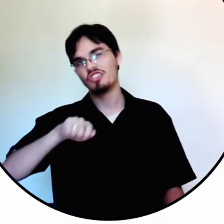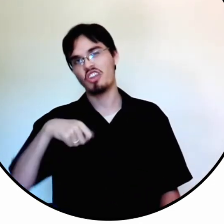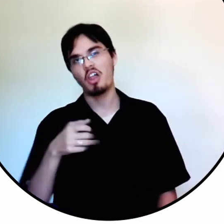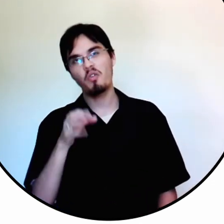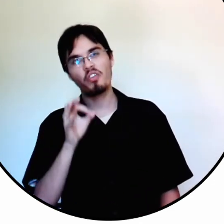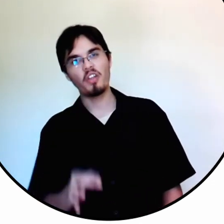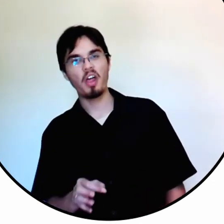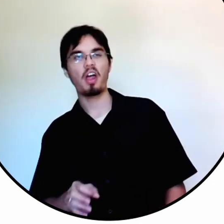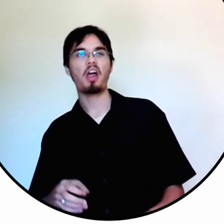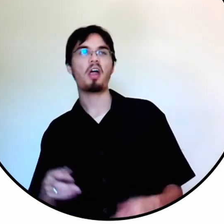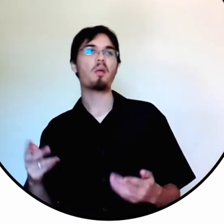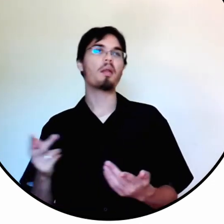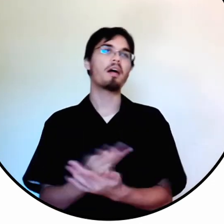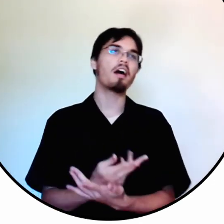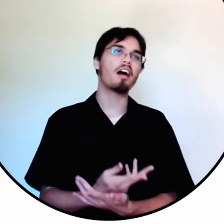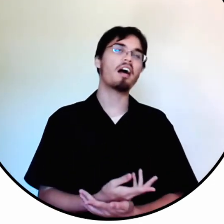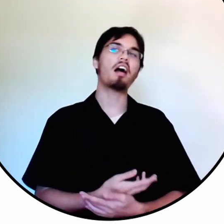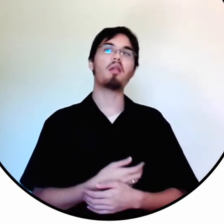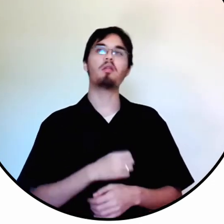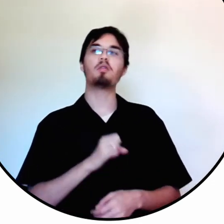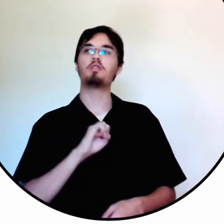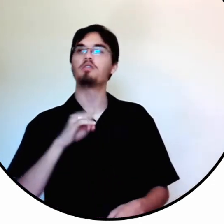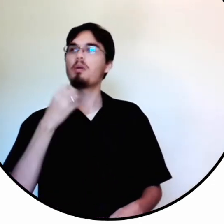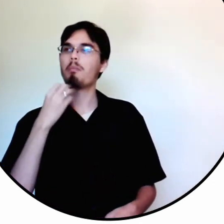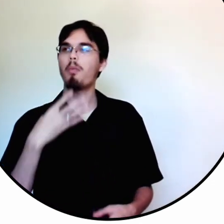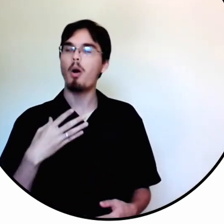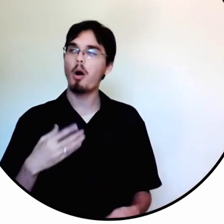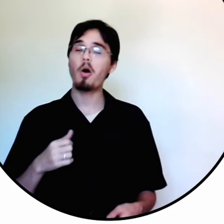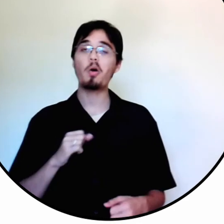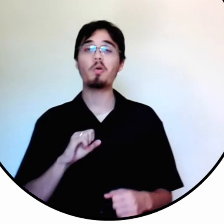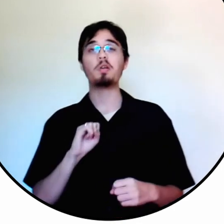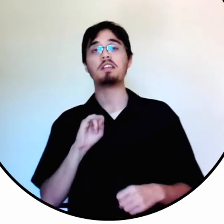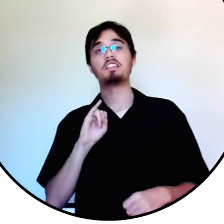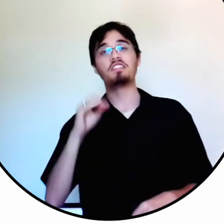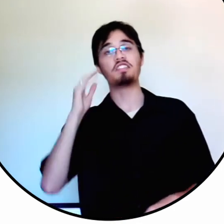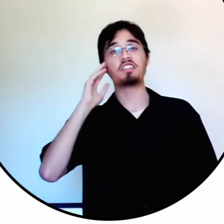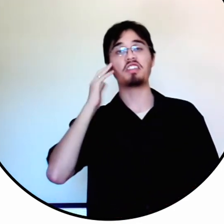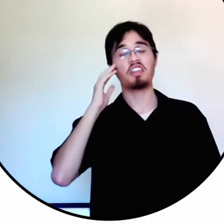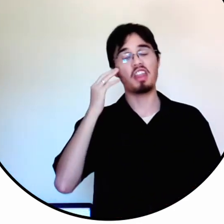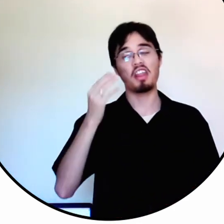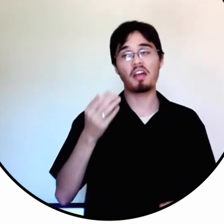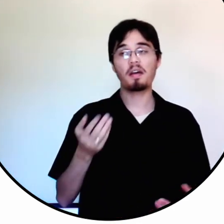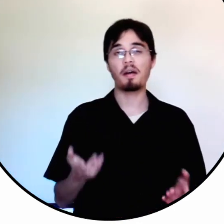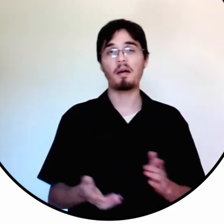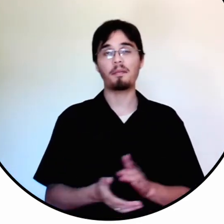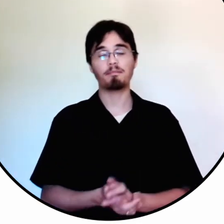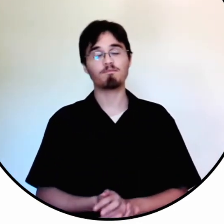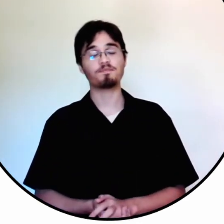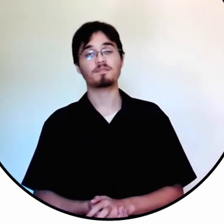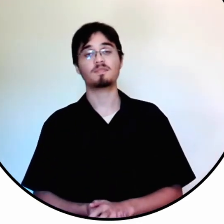Diz se está certo ou errado. Se está bom ou se entendeu.